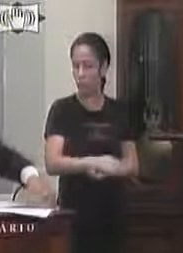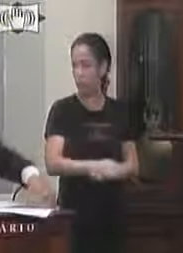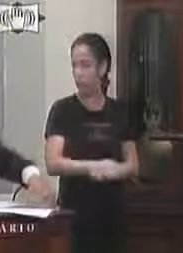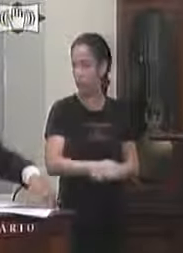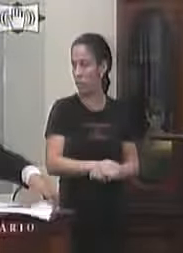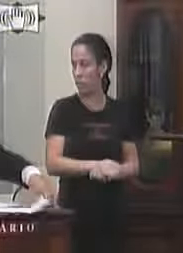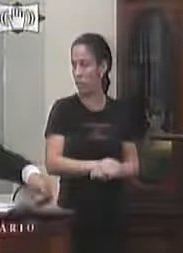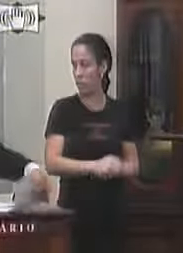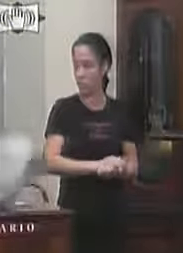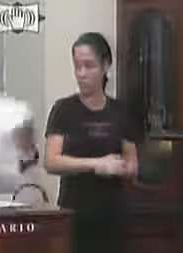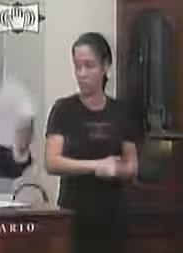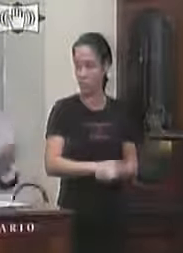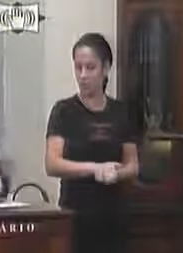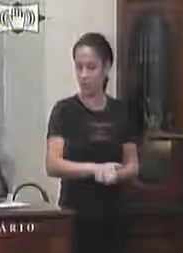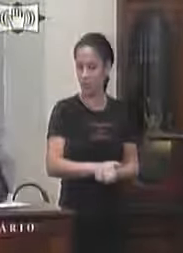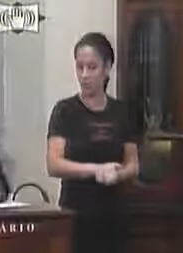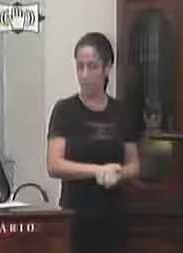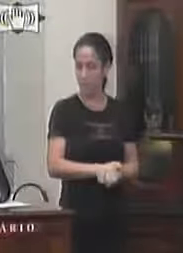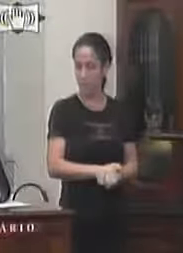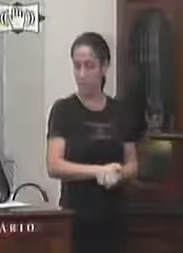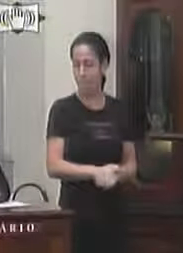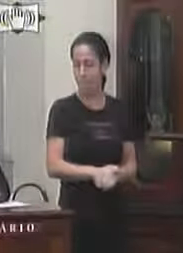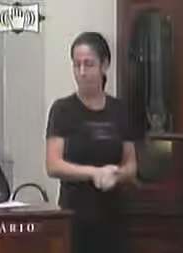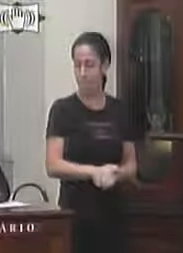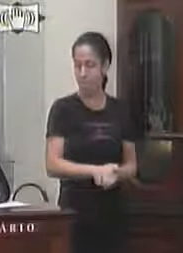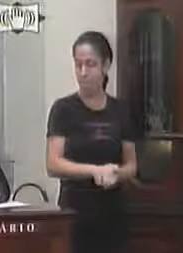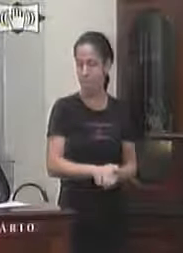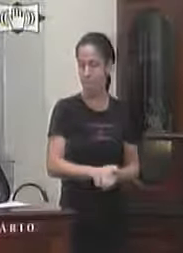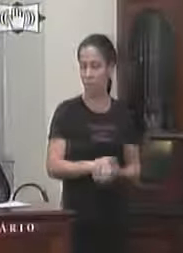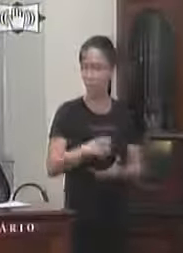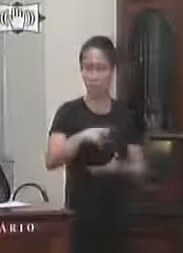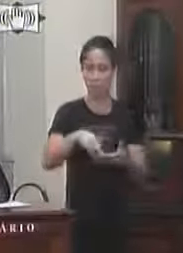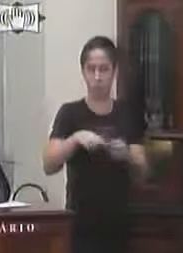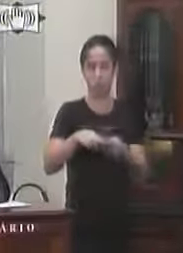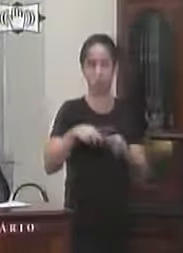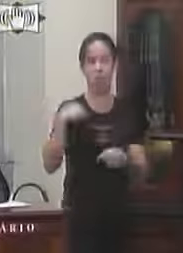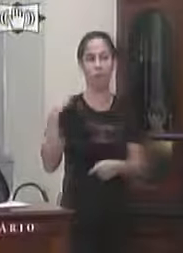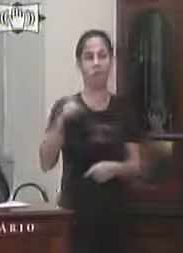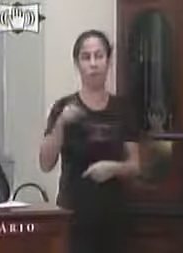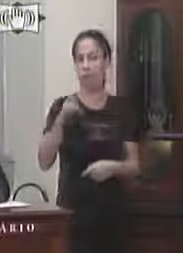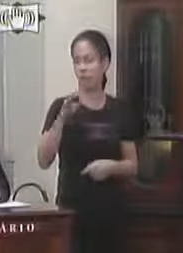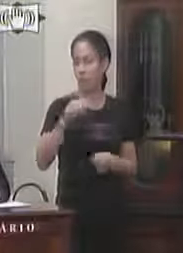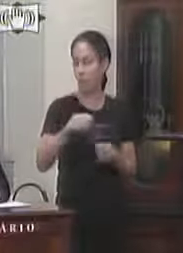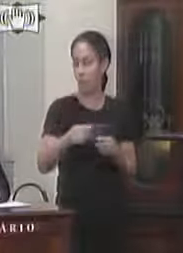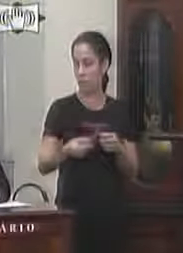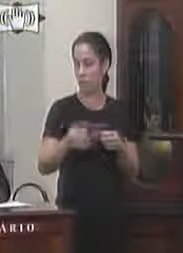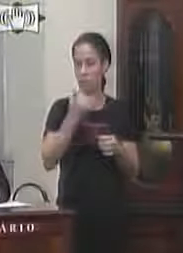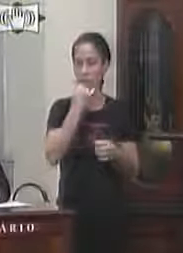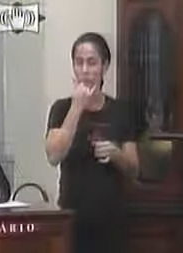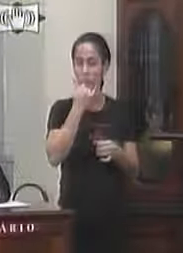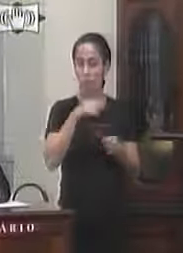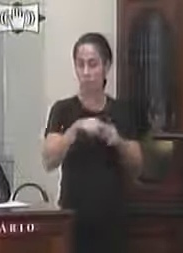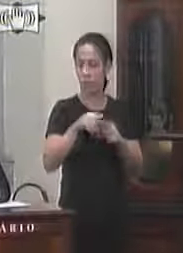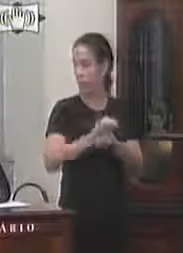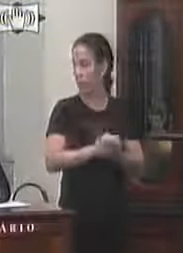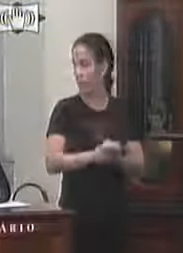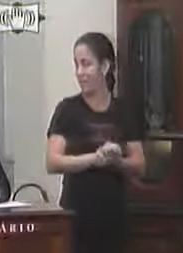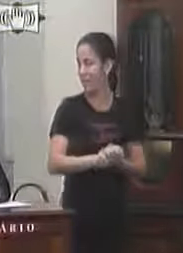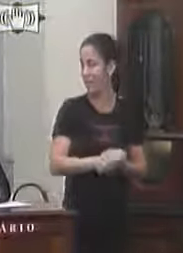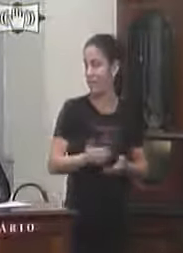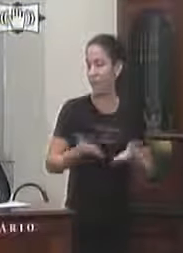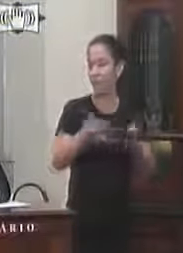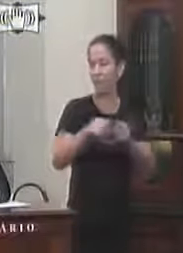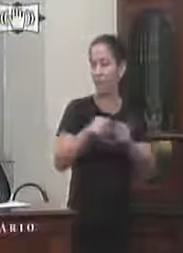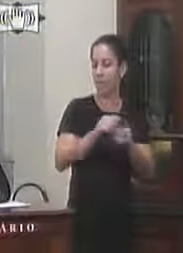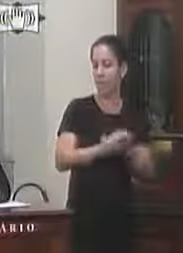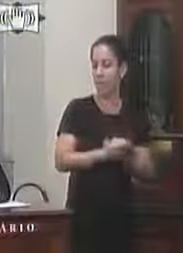perdão o requerimento do vereador Pedro Graça no qual eu peço desculpa por ter visto o vereador encaminho o